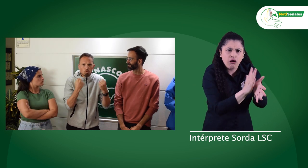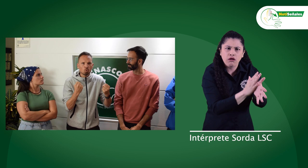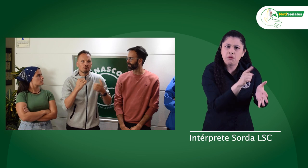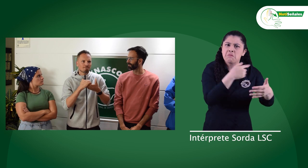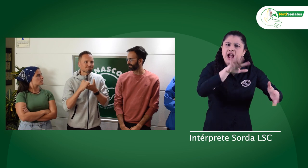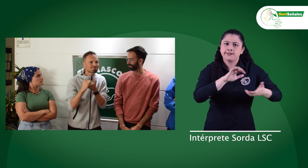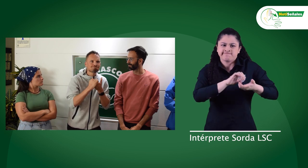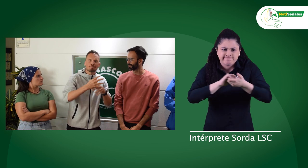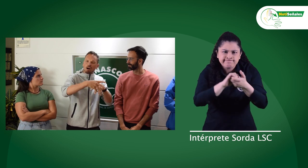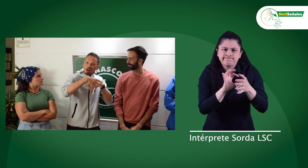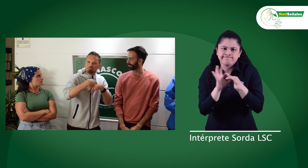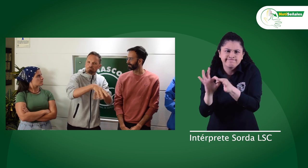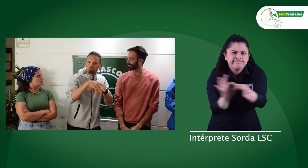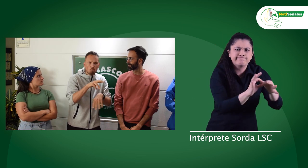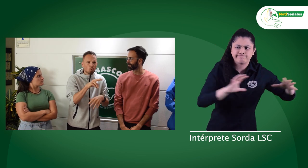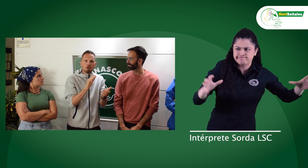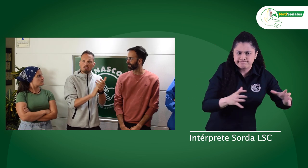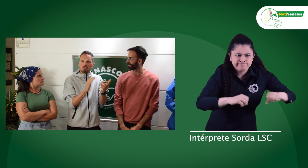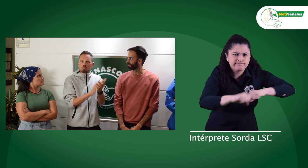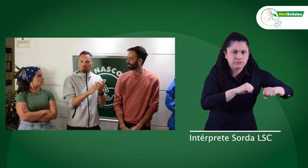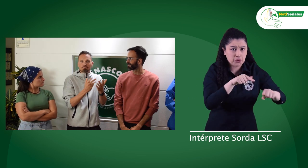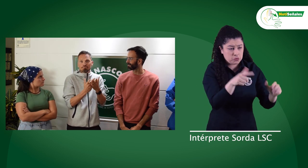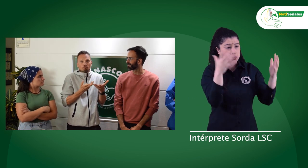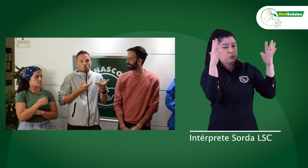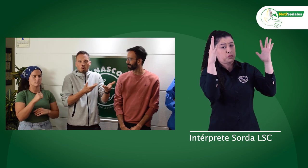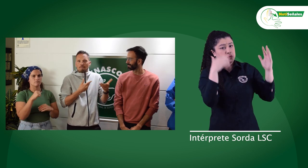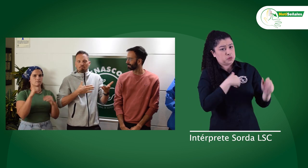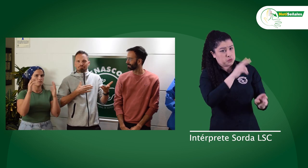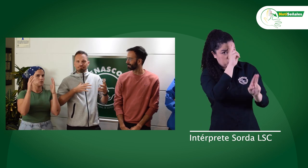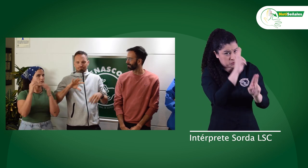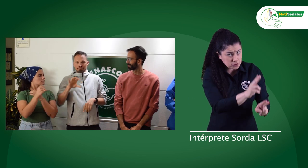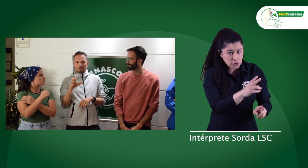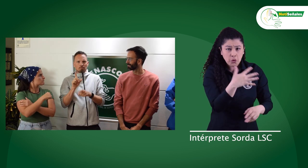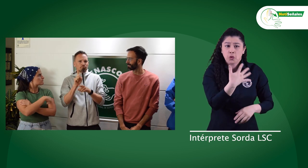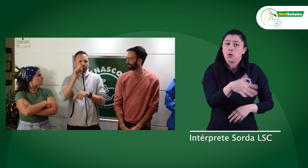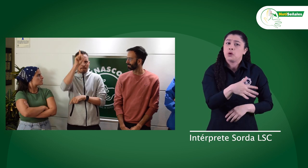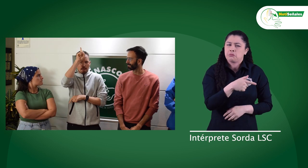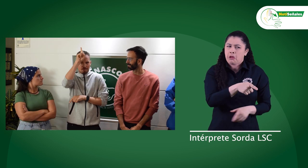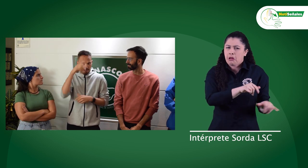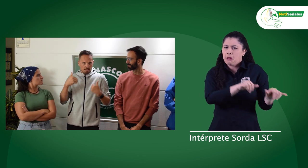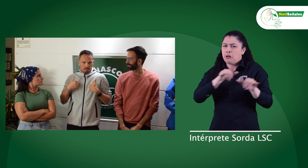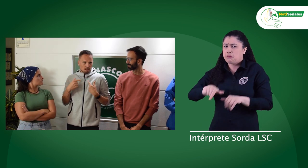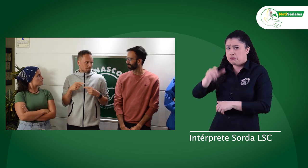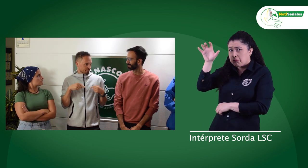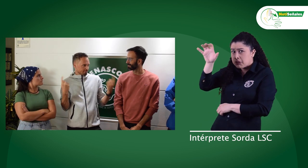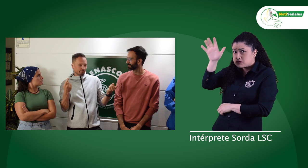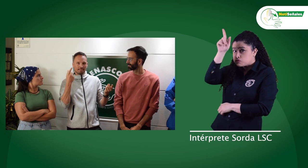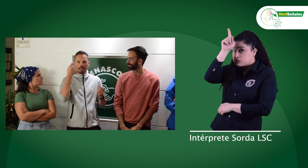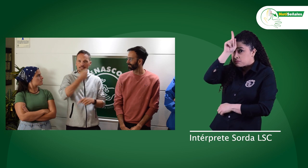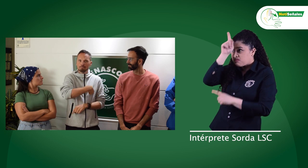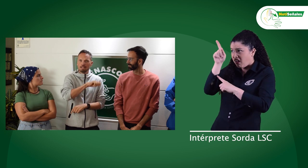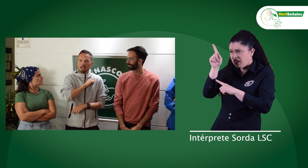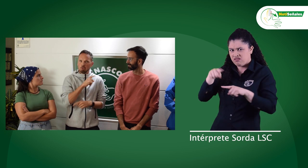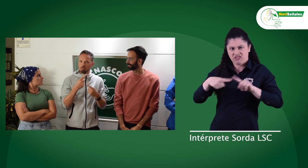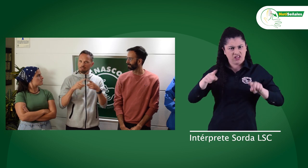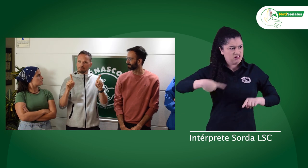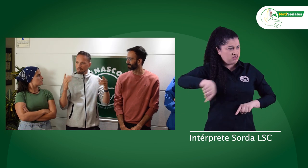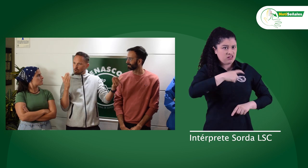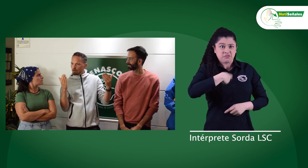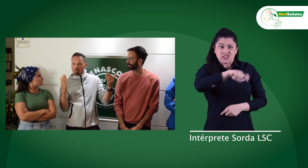En comparación con Alemania o España, Colombia demuestra mucha fortaleza y diligencia. De verdad